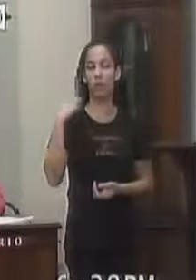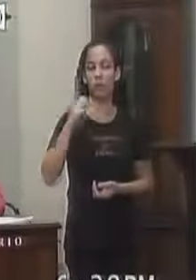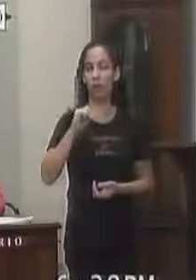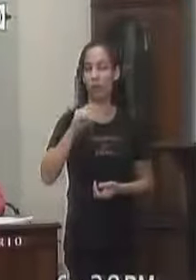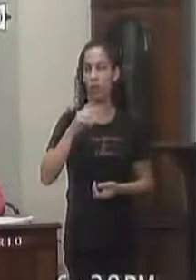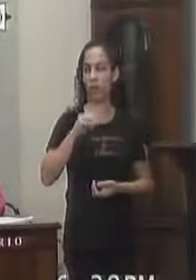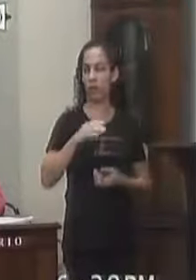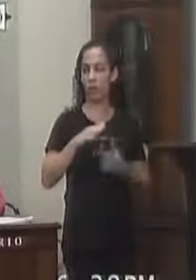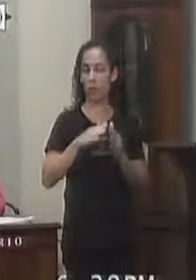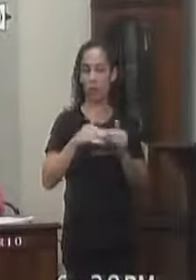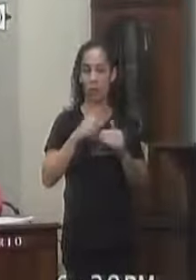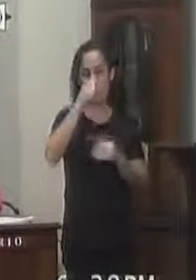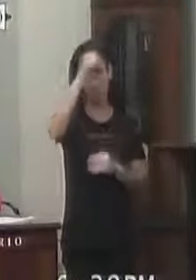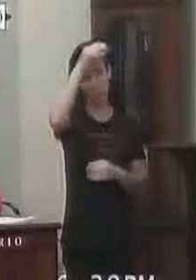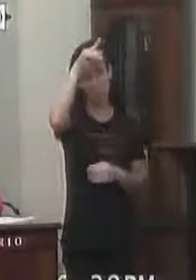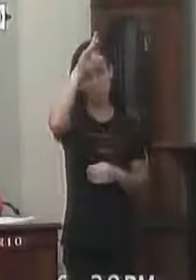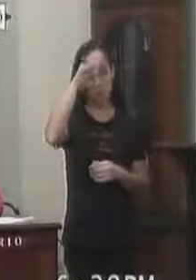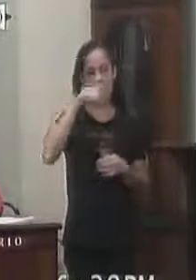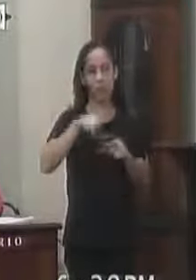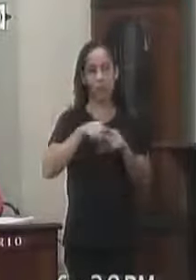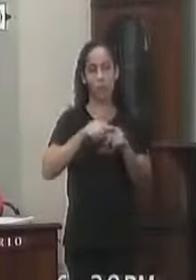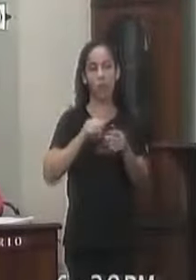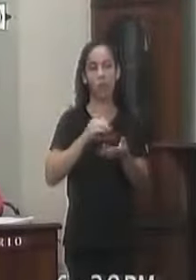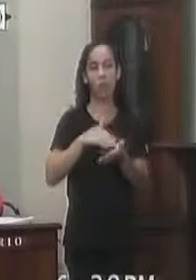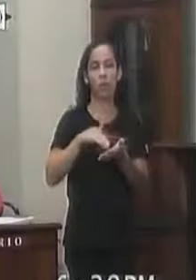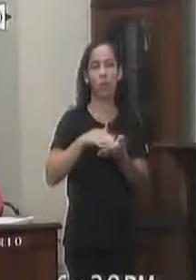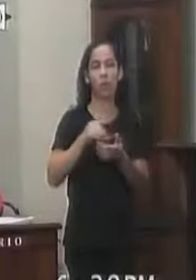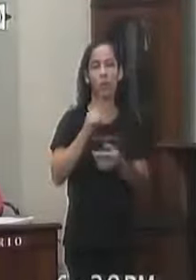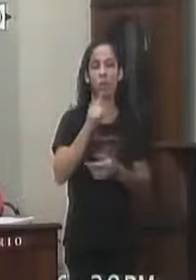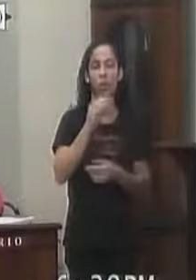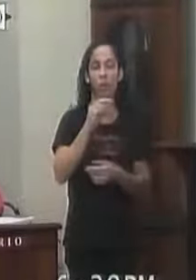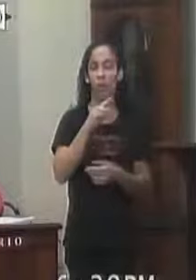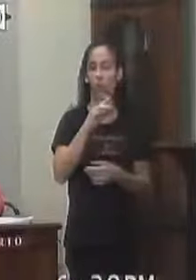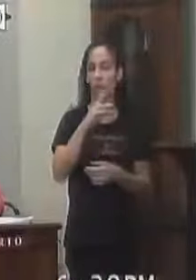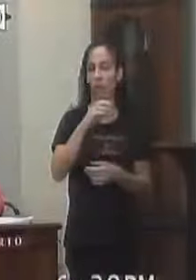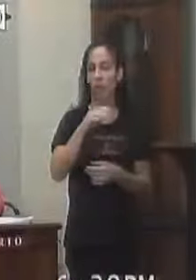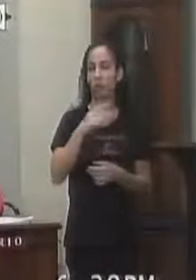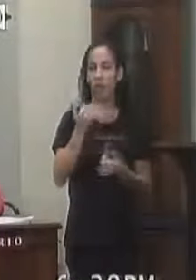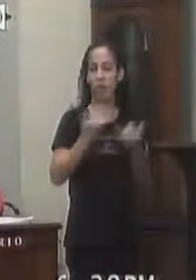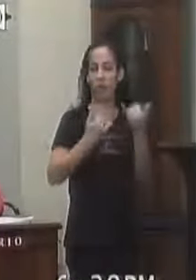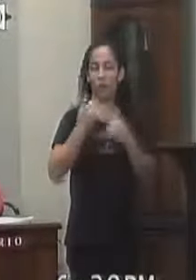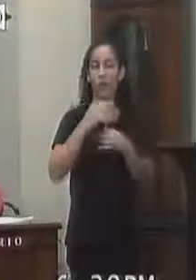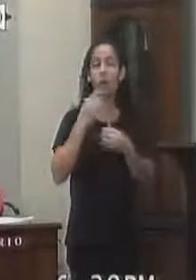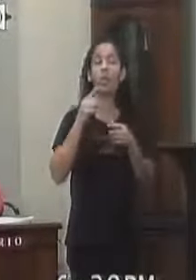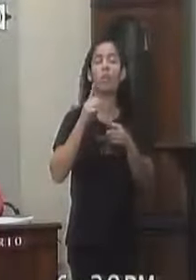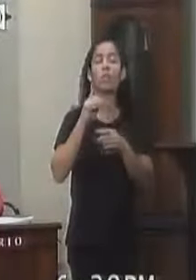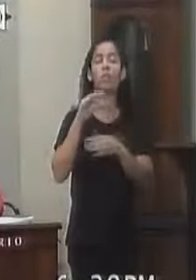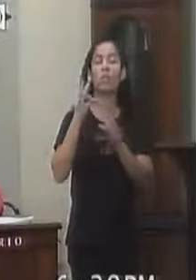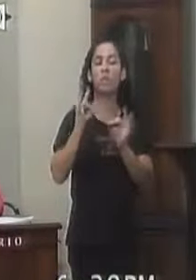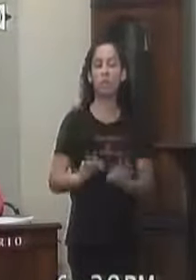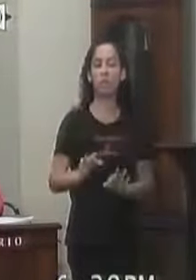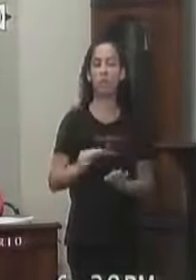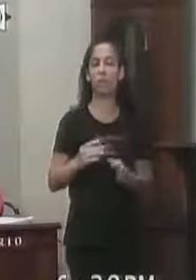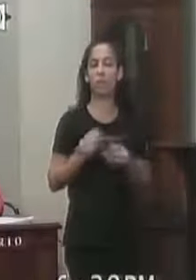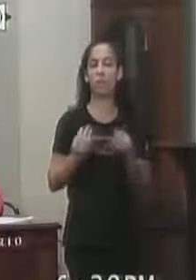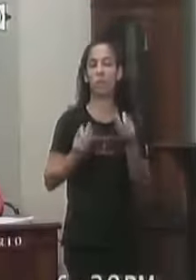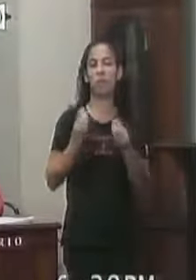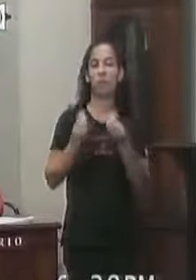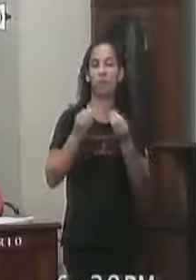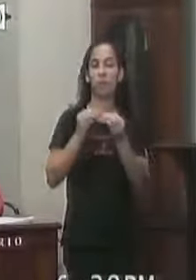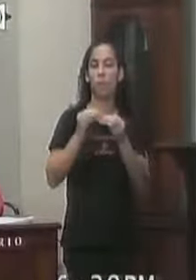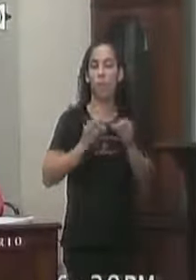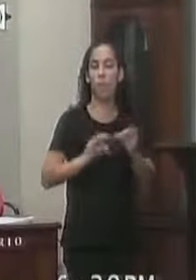Que se digne A determinar Os secretários de governo Que informe O prazo legal Quais são as organizações